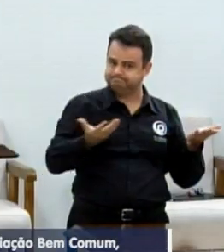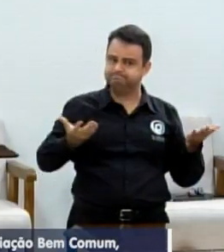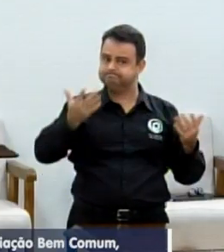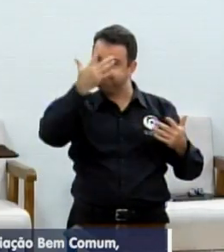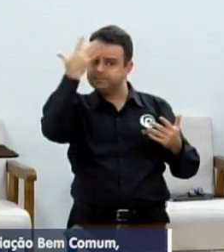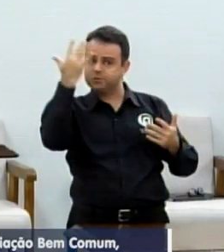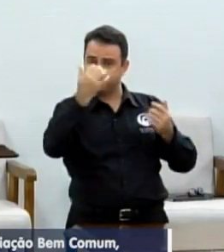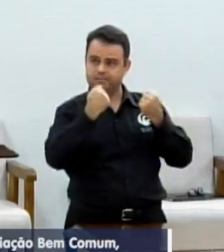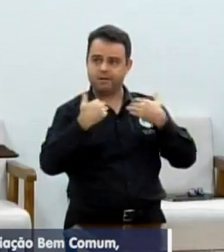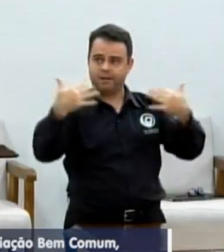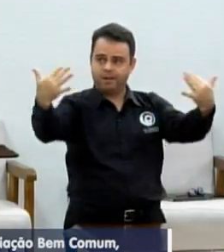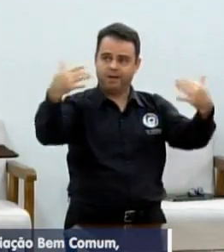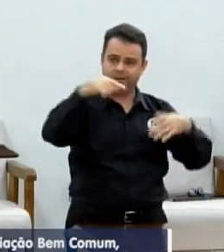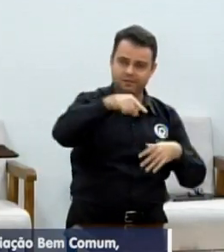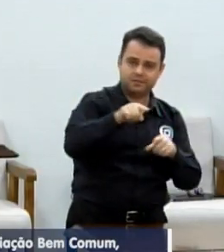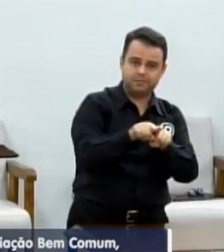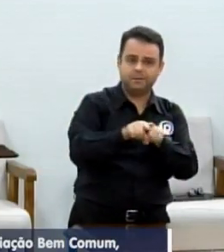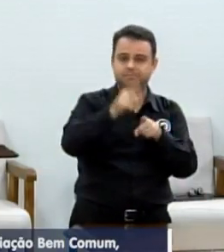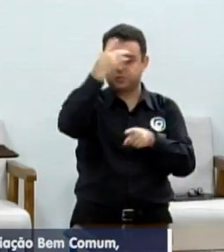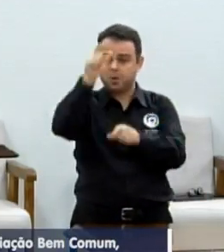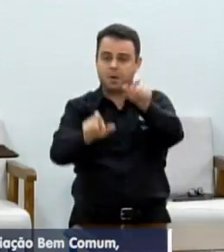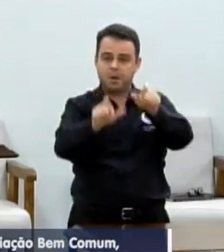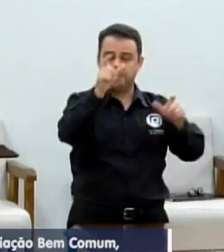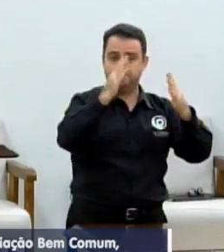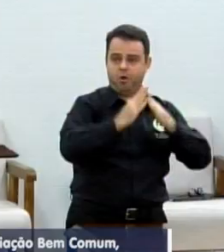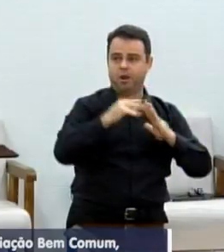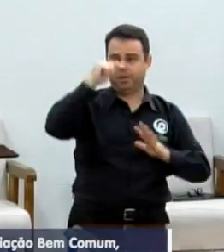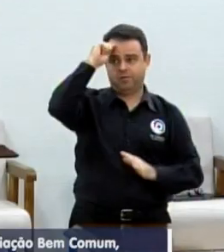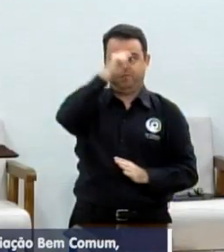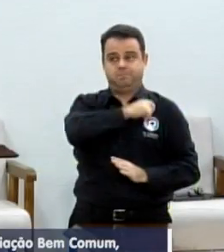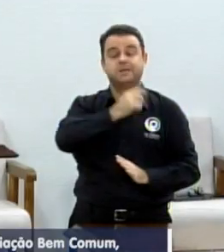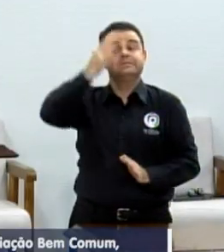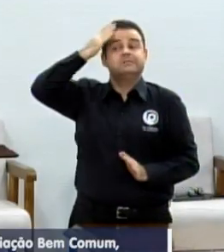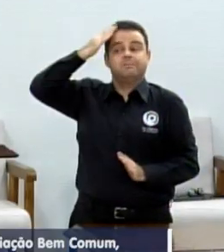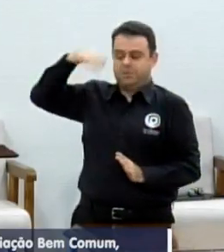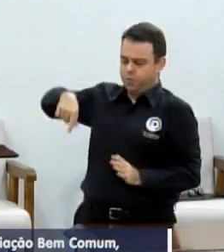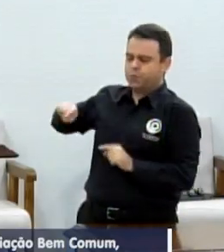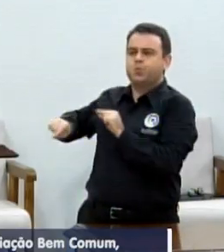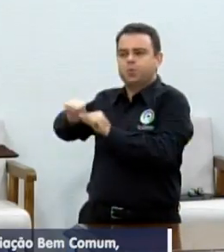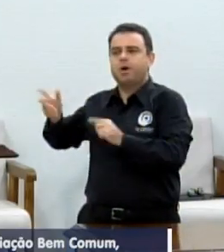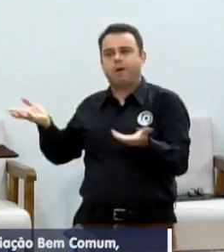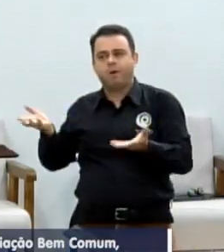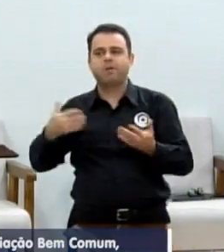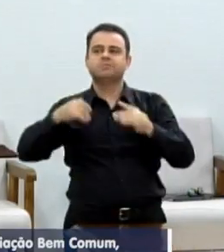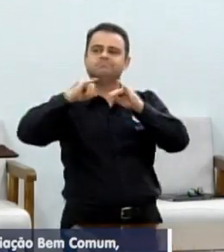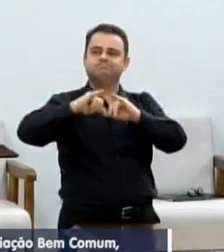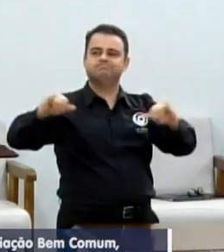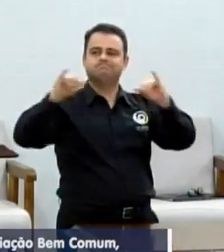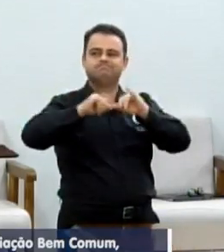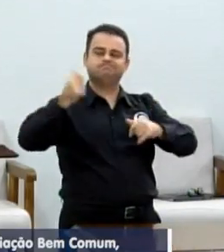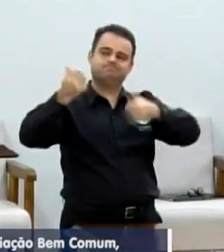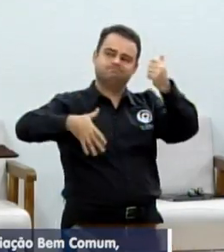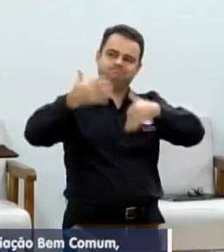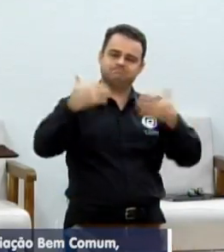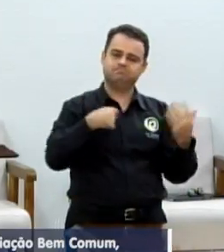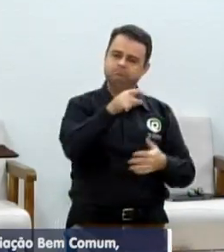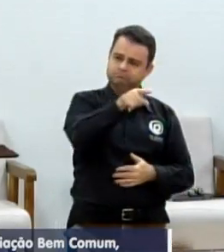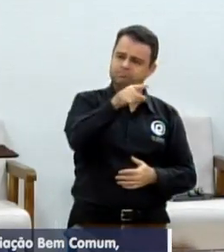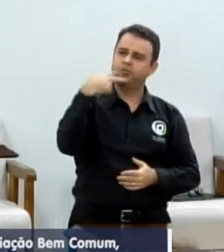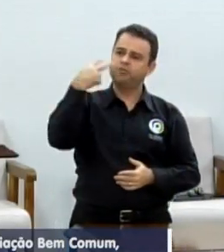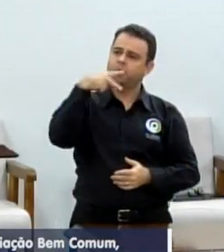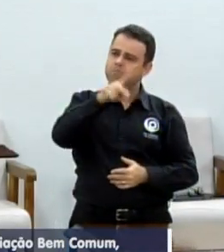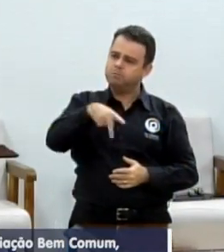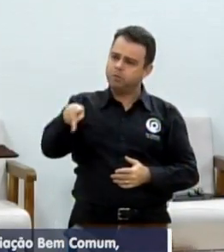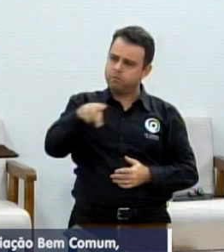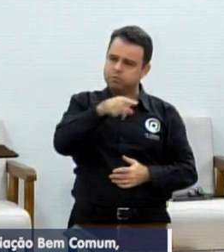população de Rio Preto. E, mais uma vez, vereador Renato, pedir o vosso apoio, pedir um olhar da